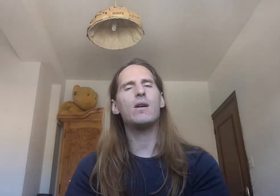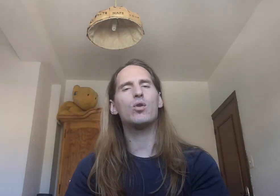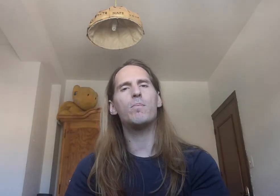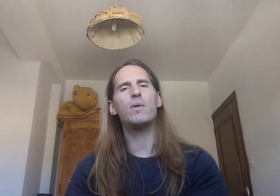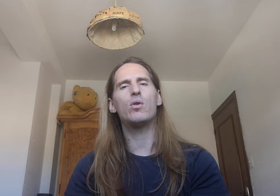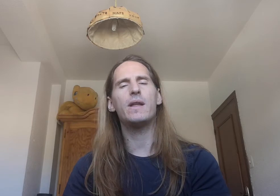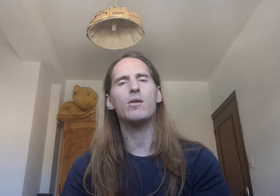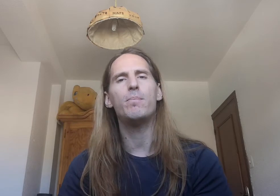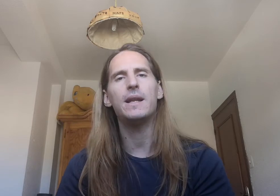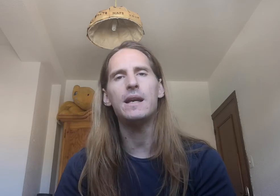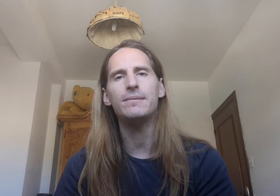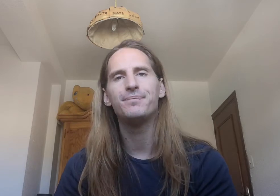jornada completa